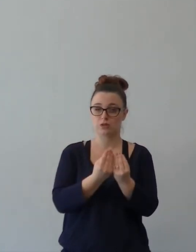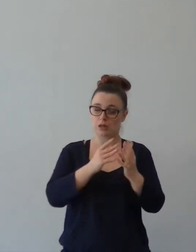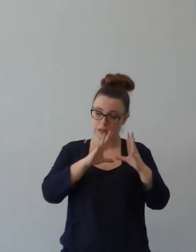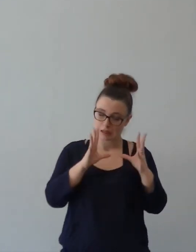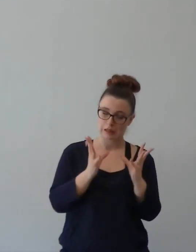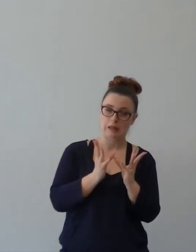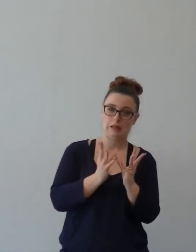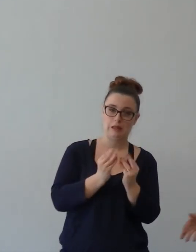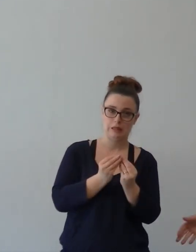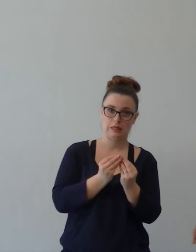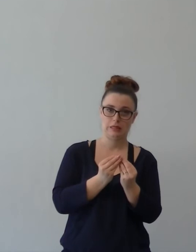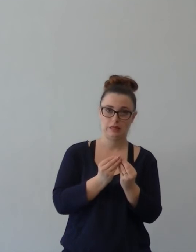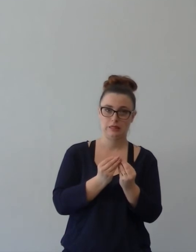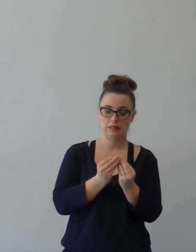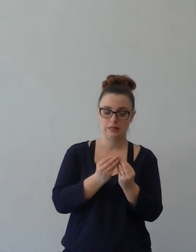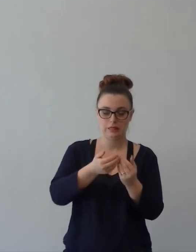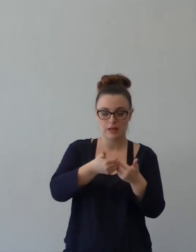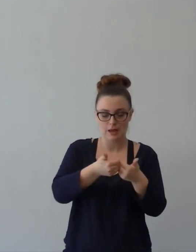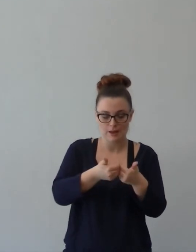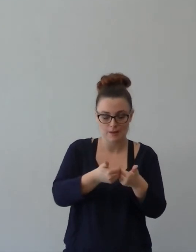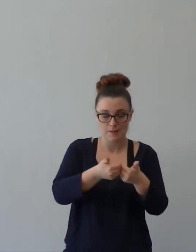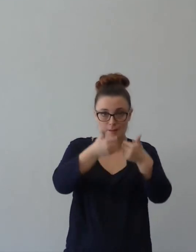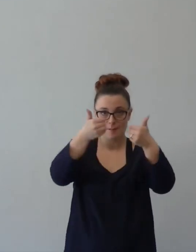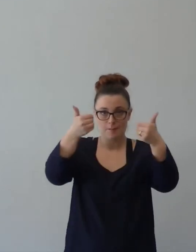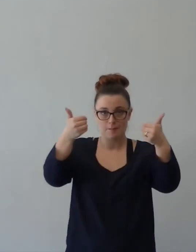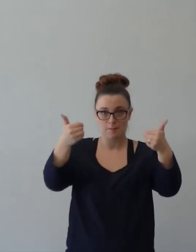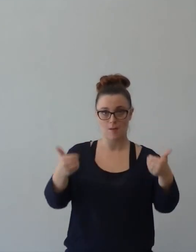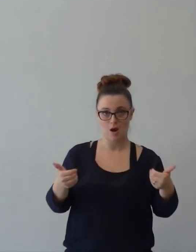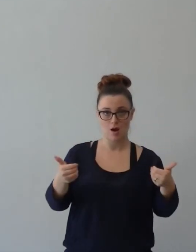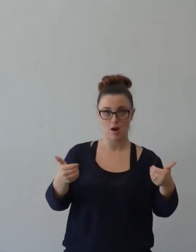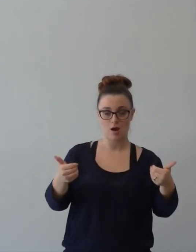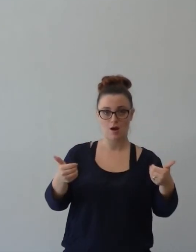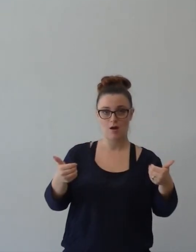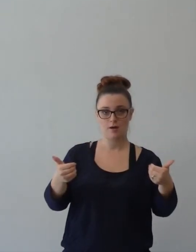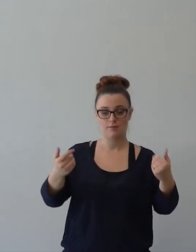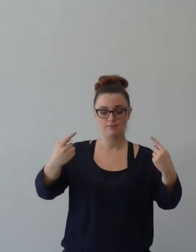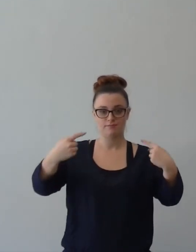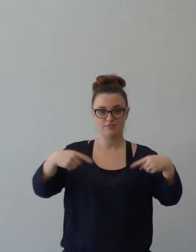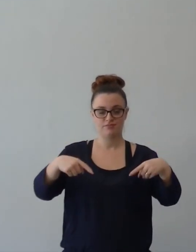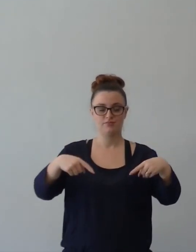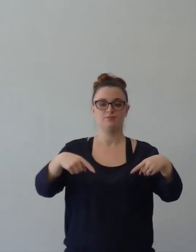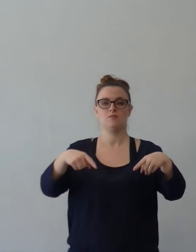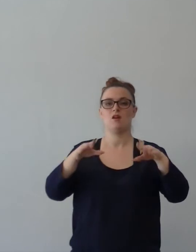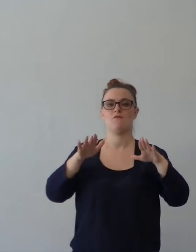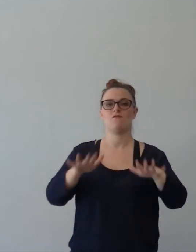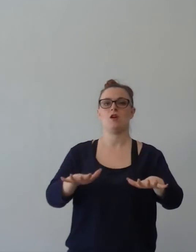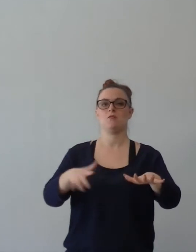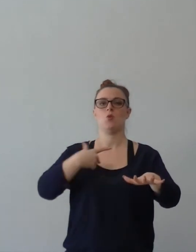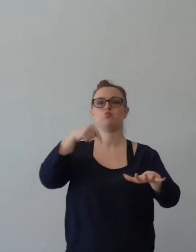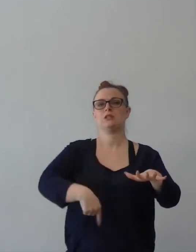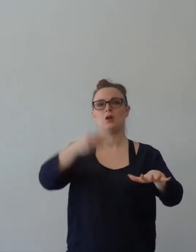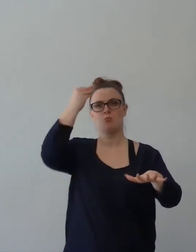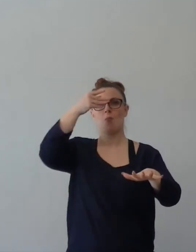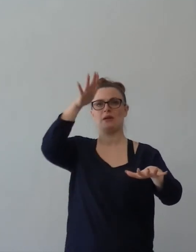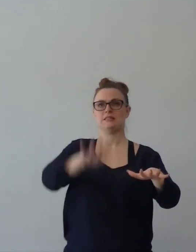vicenda, di dire ok, prego, accostati, ci comportiamo con l'intransigenza. Queste sono le cose e si fa così.